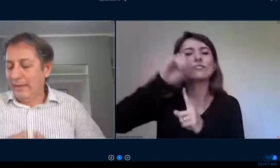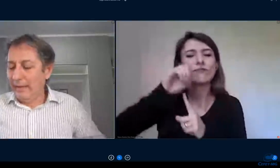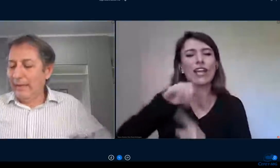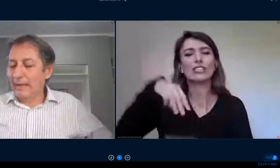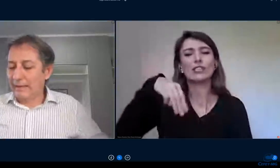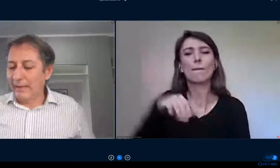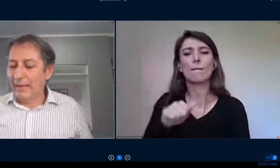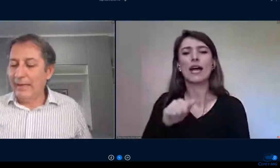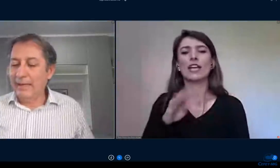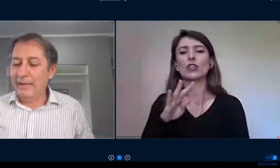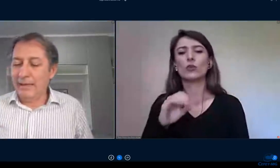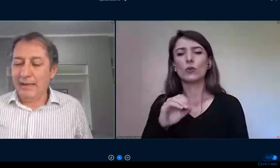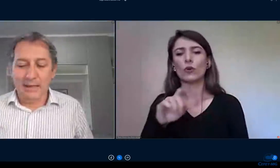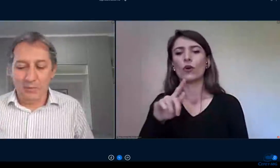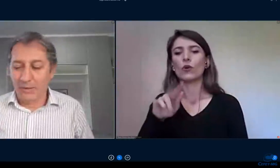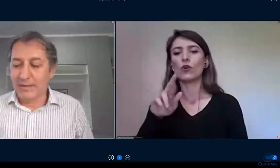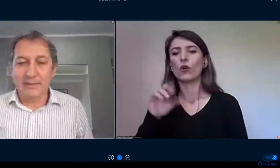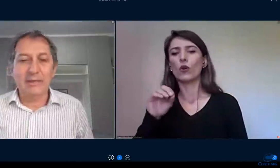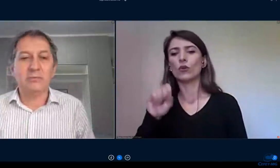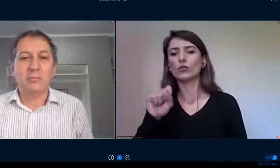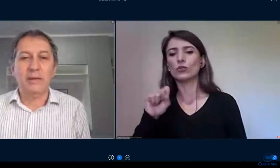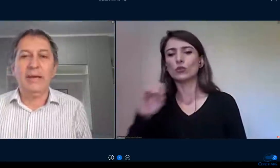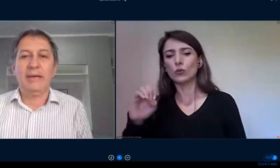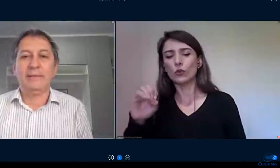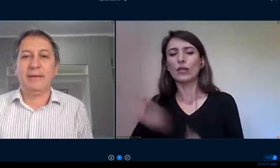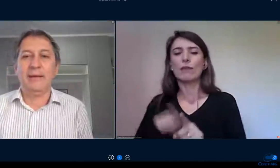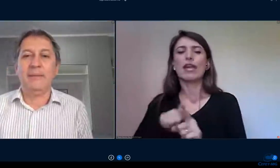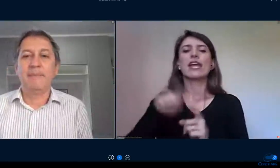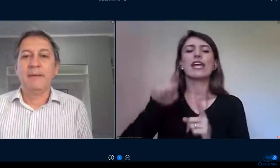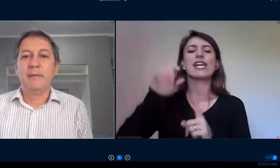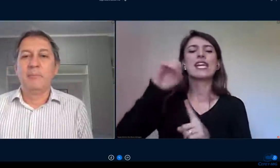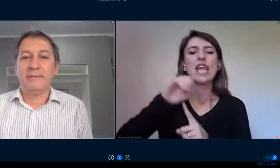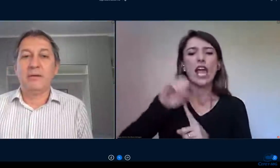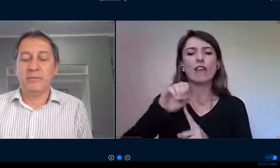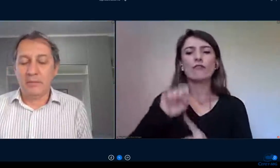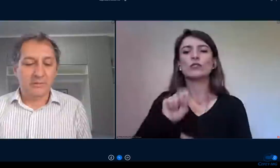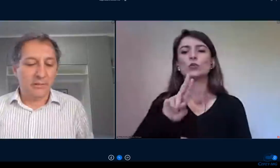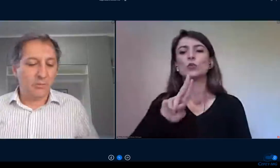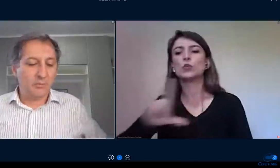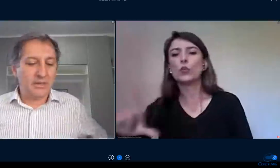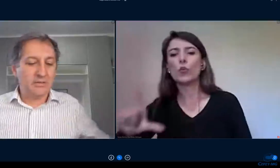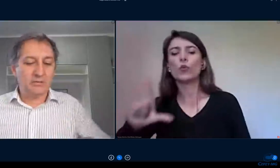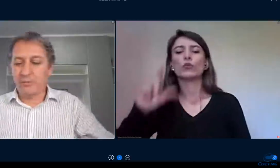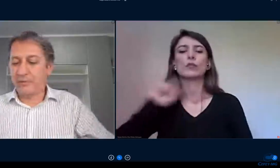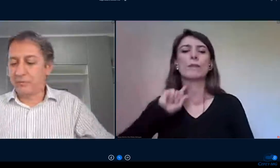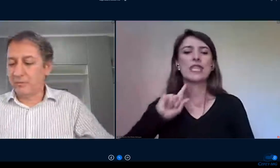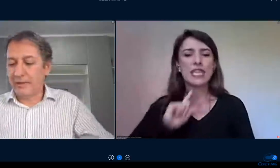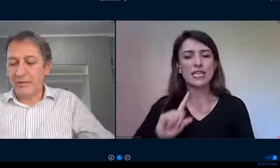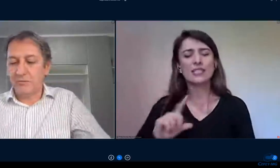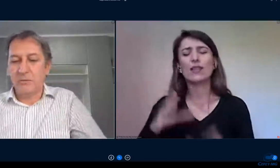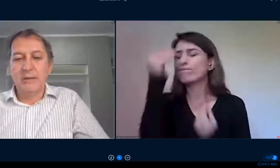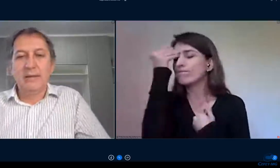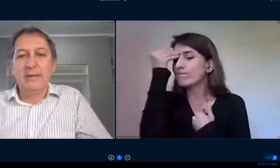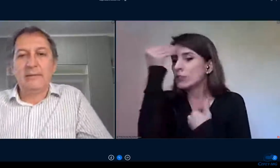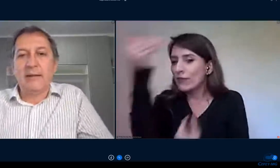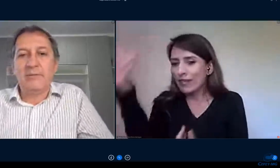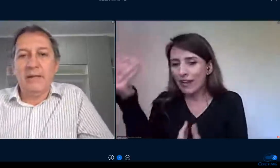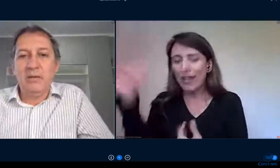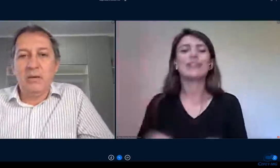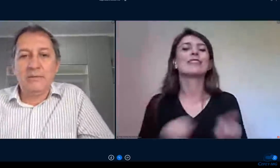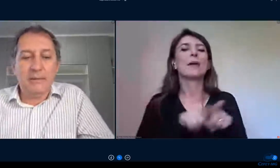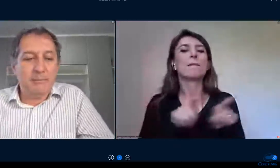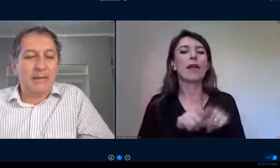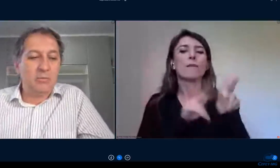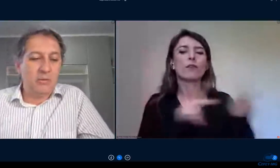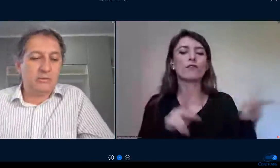a quem eu agradeço por essa contribuição como já disse o professor Sérgio que será